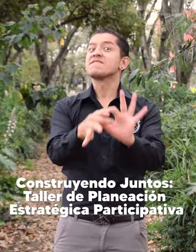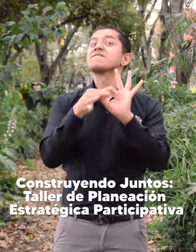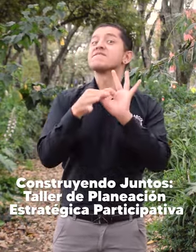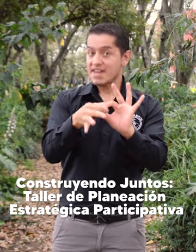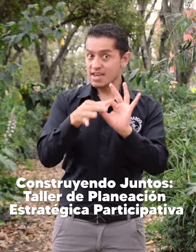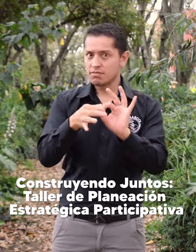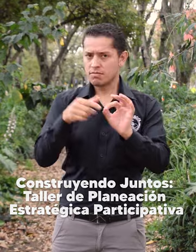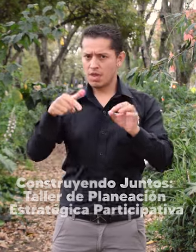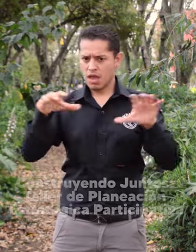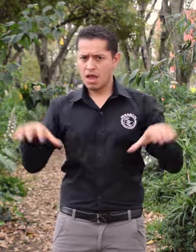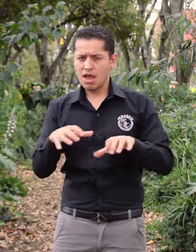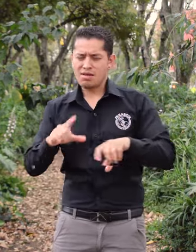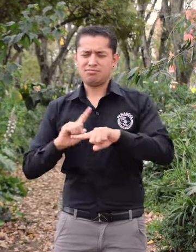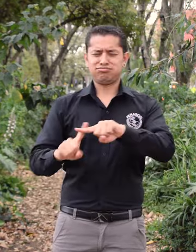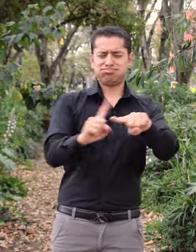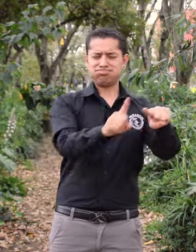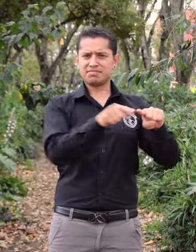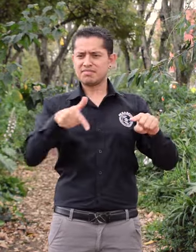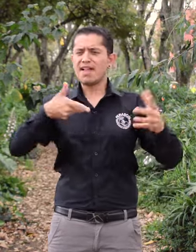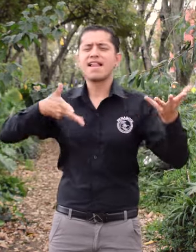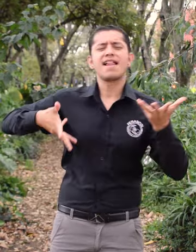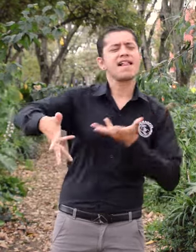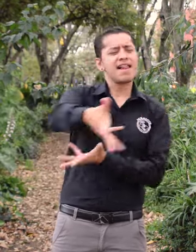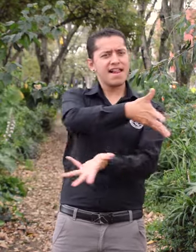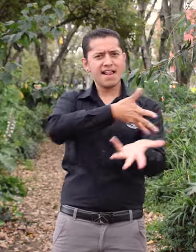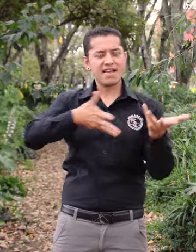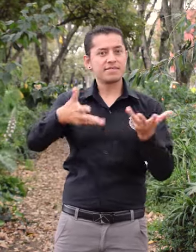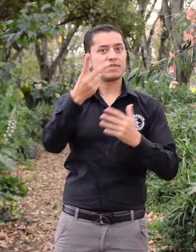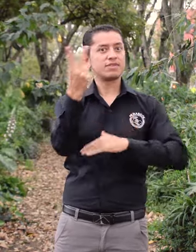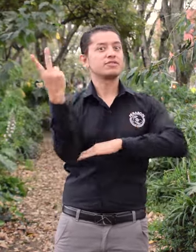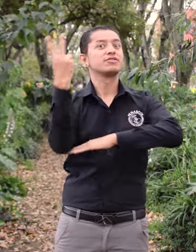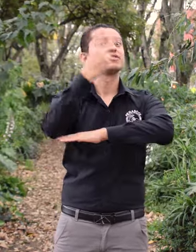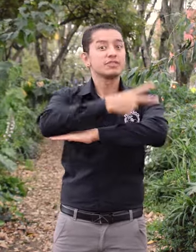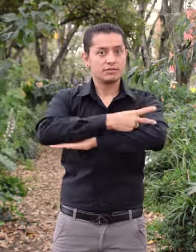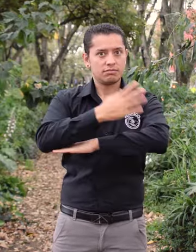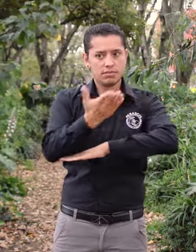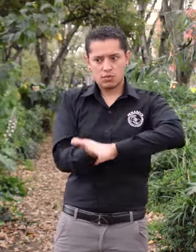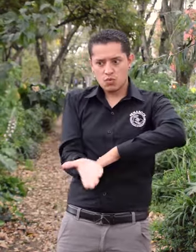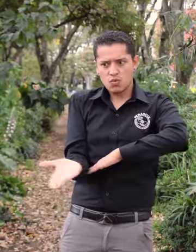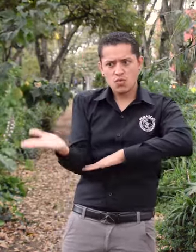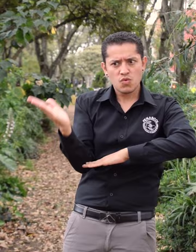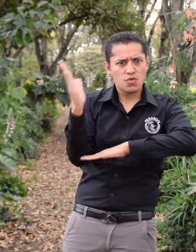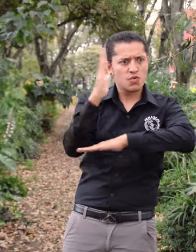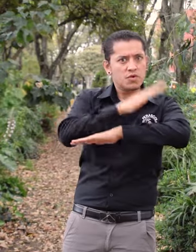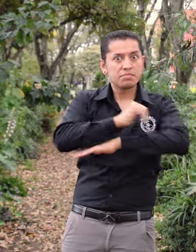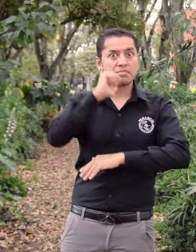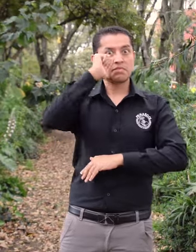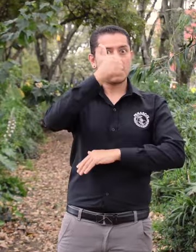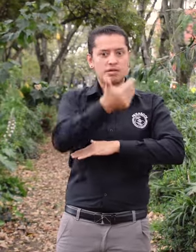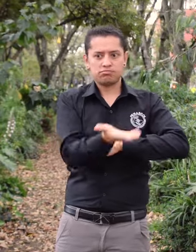Construyendo Juntos, Taller de Planeación Estratégica Participativa. Este taller durará un día y